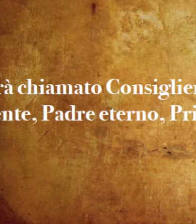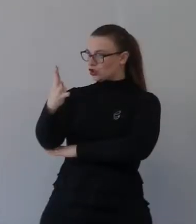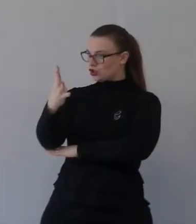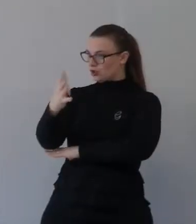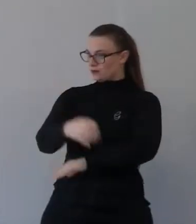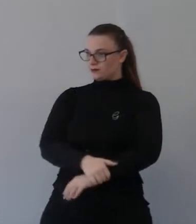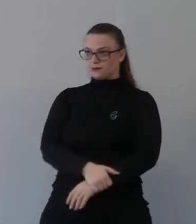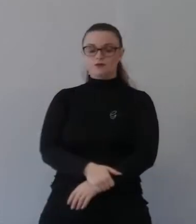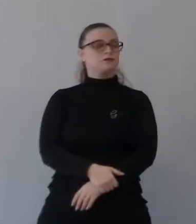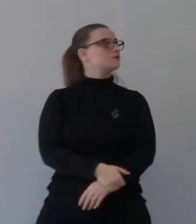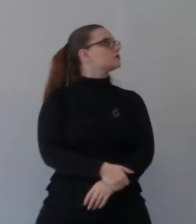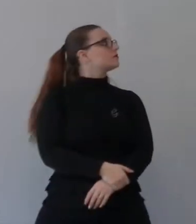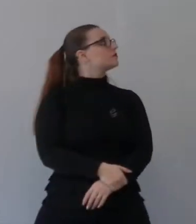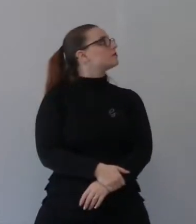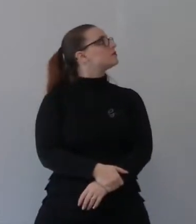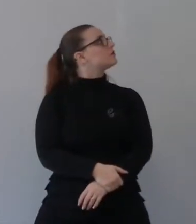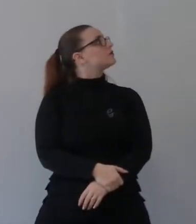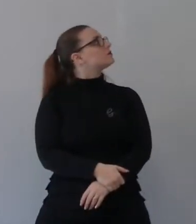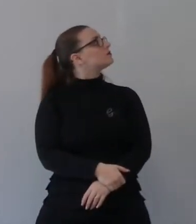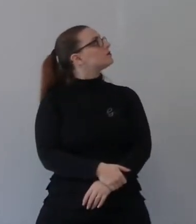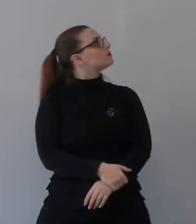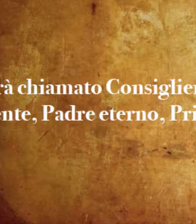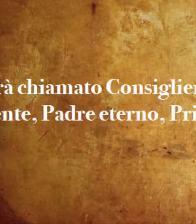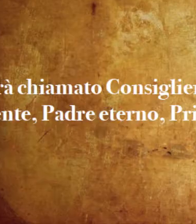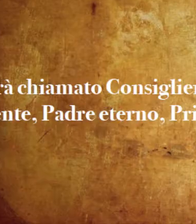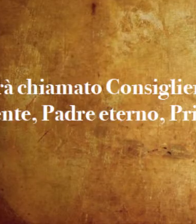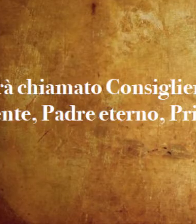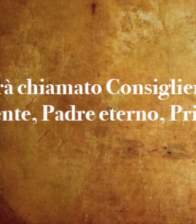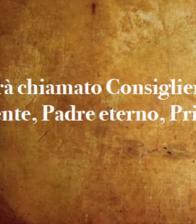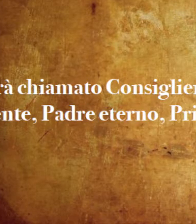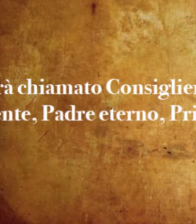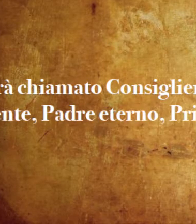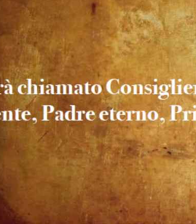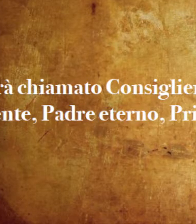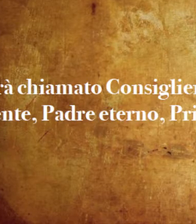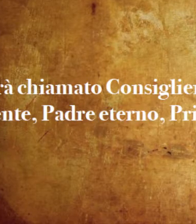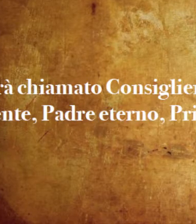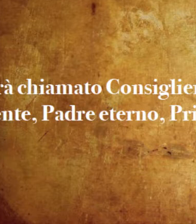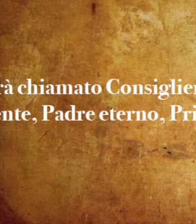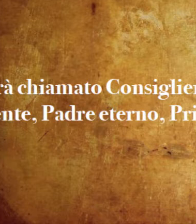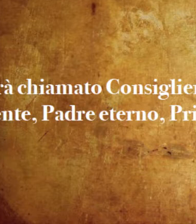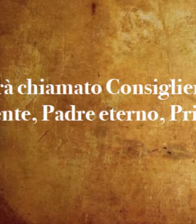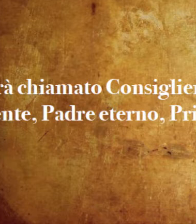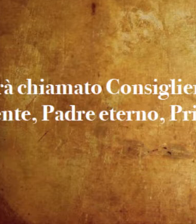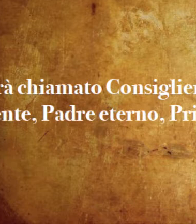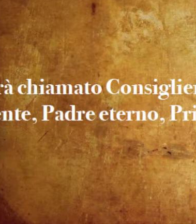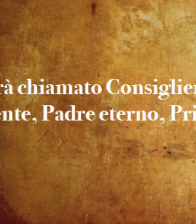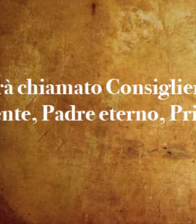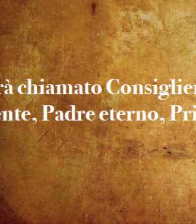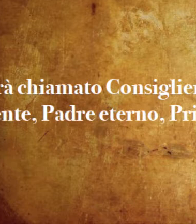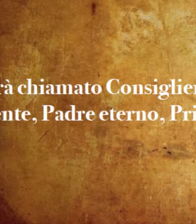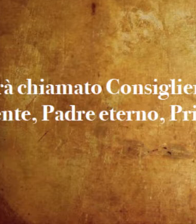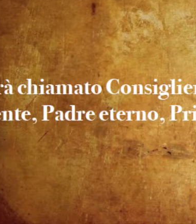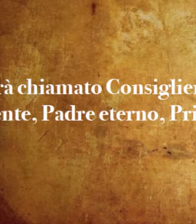loro. E l'altro in Isaia 9, versetto 5, sarà chiamato consigliere ammirabile,